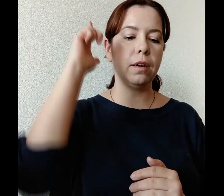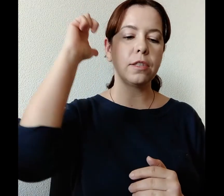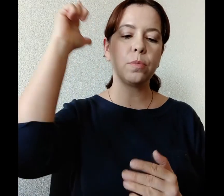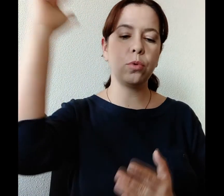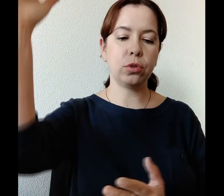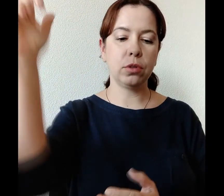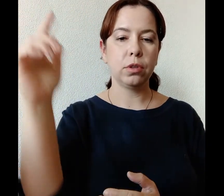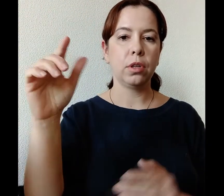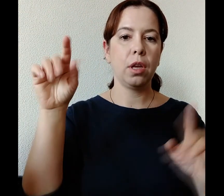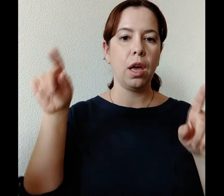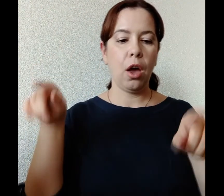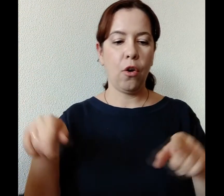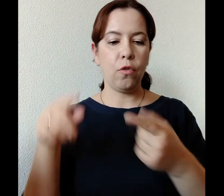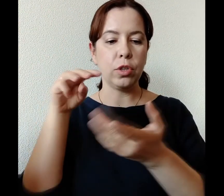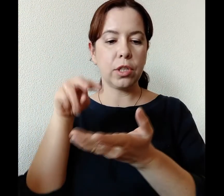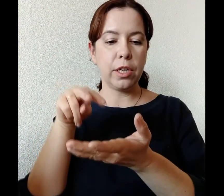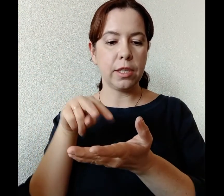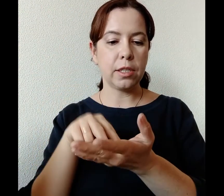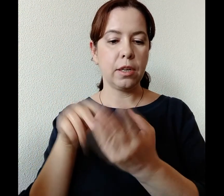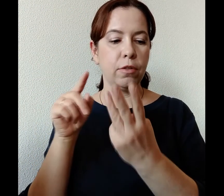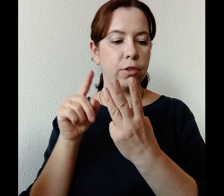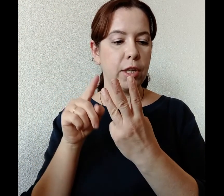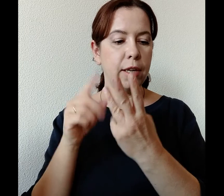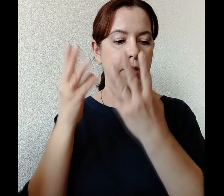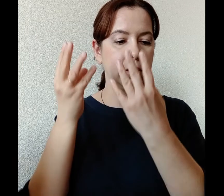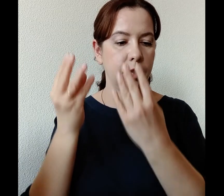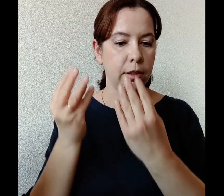господь воскрес в третий день,